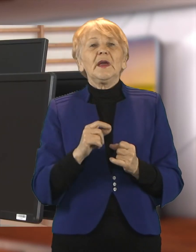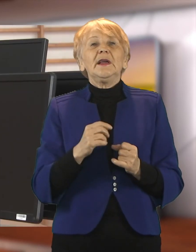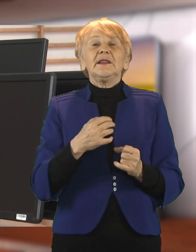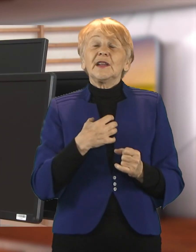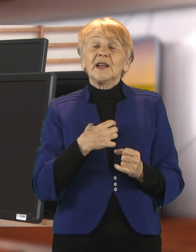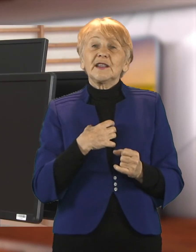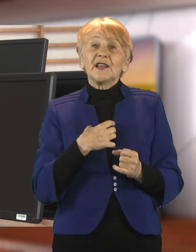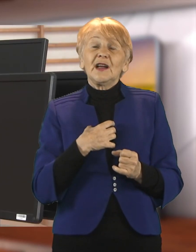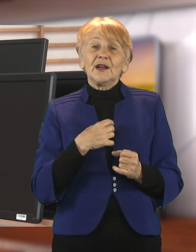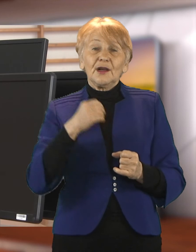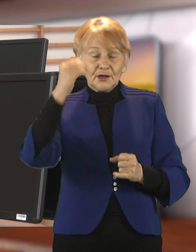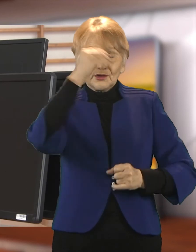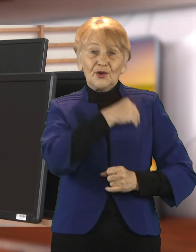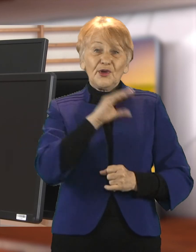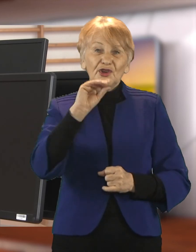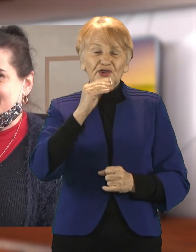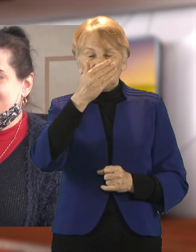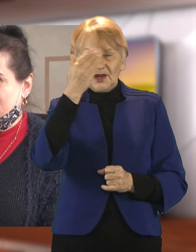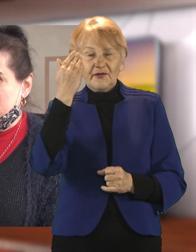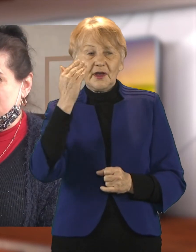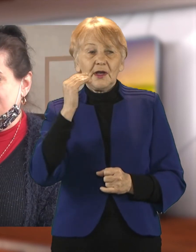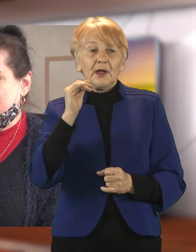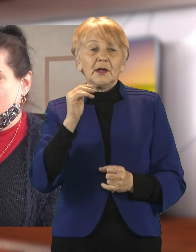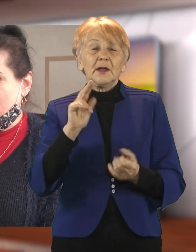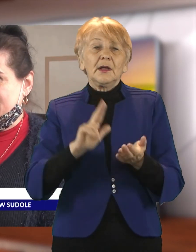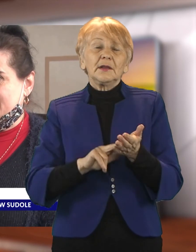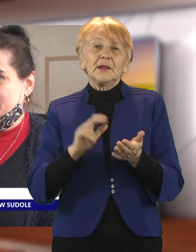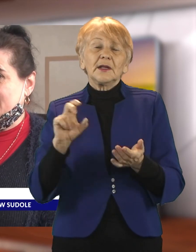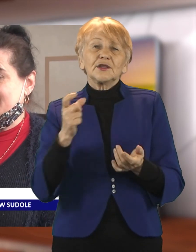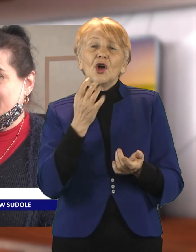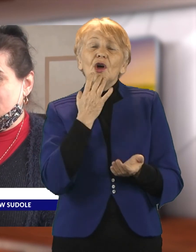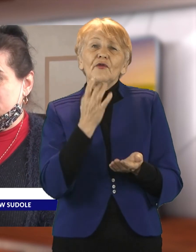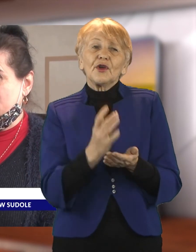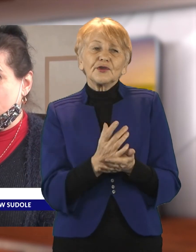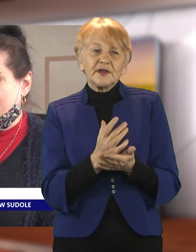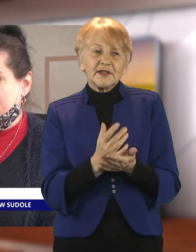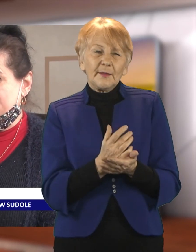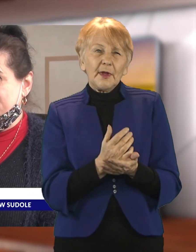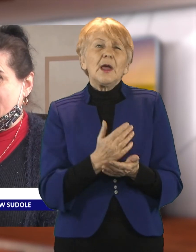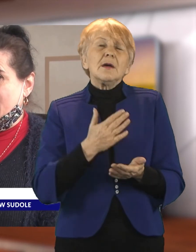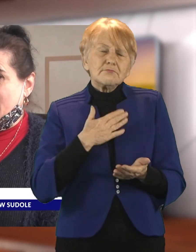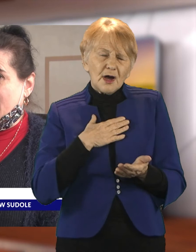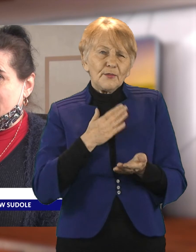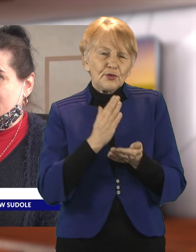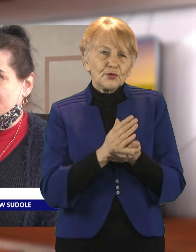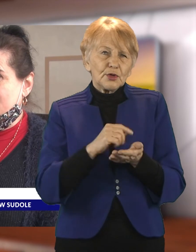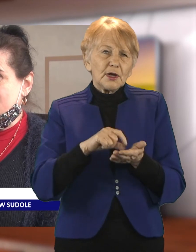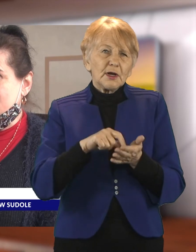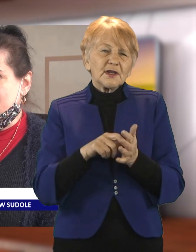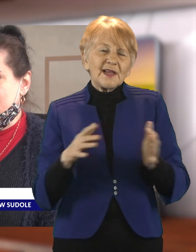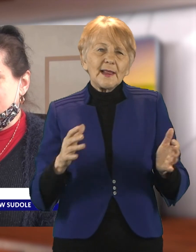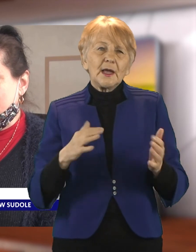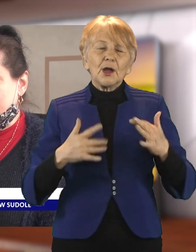nie zadecydowała jak spożytkuje podarowany sprzęt. Zastanowimy się nad tym dokładnie, bo tak, salę komputerową mamy, ale